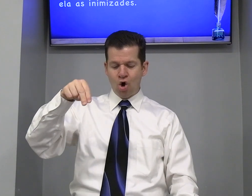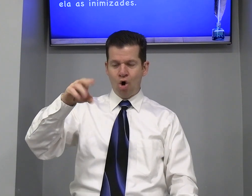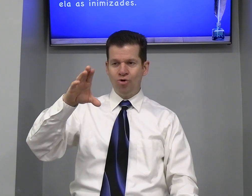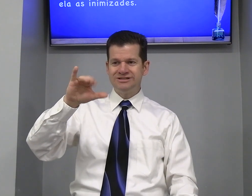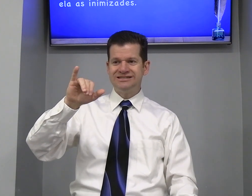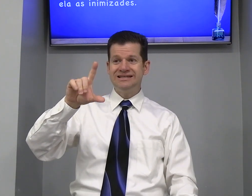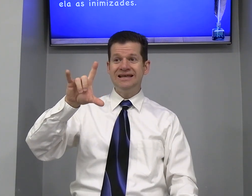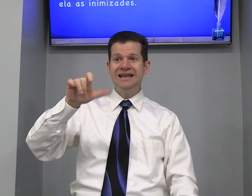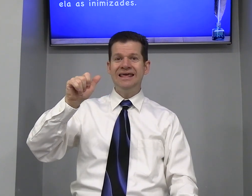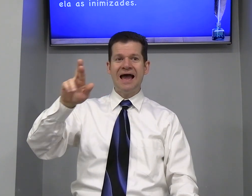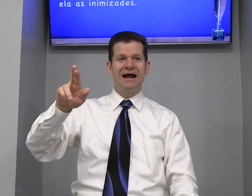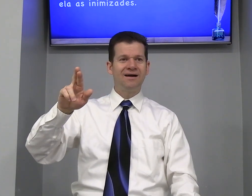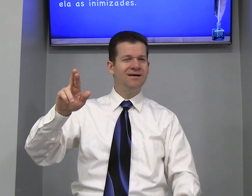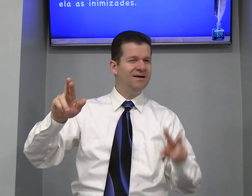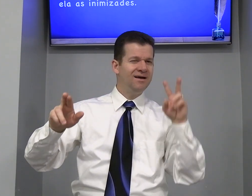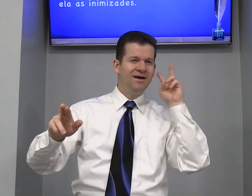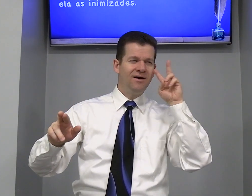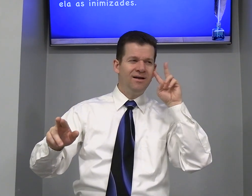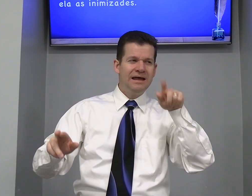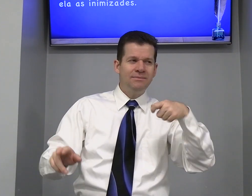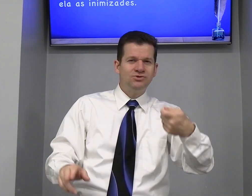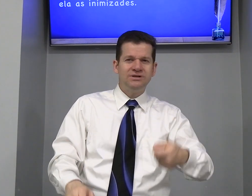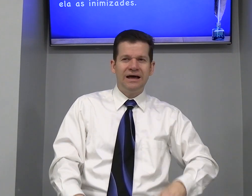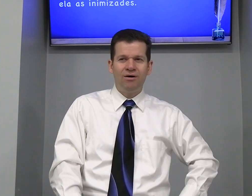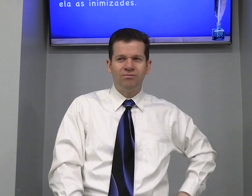Reconciliar Lembra Do sinal